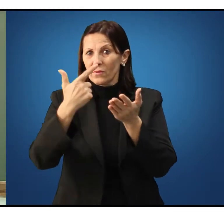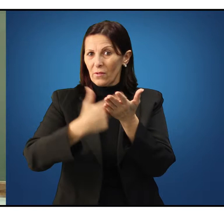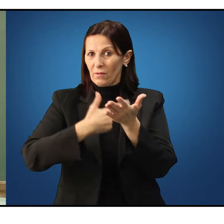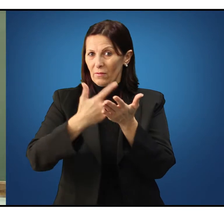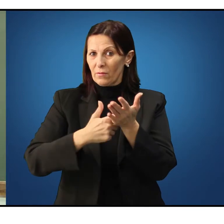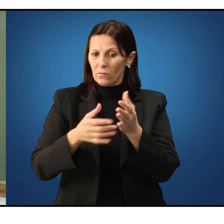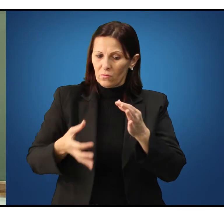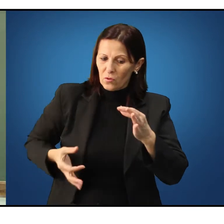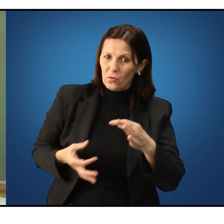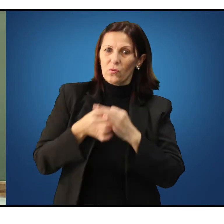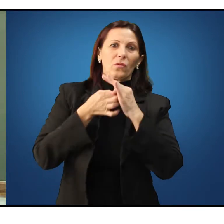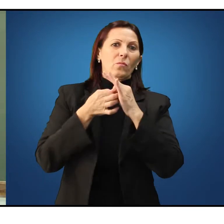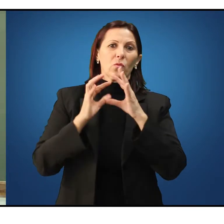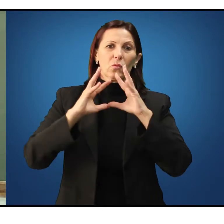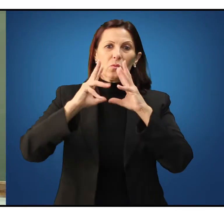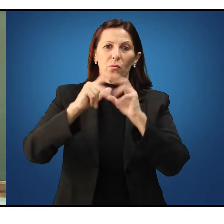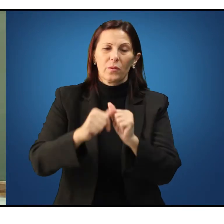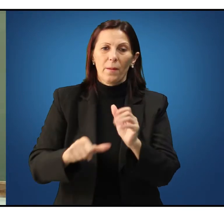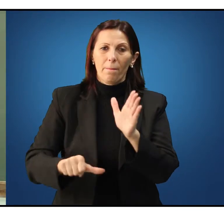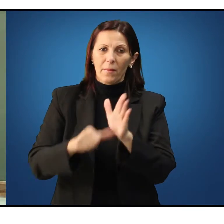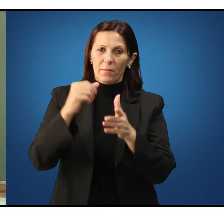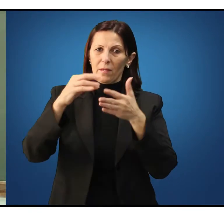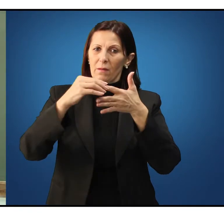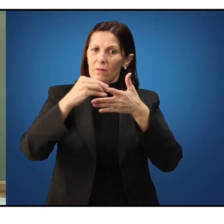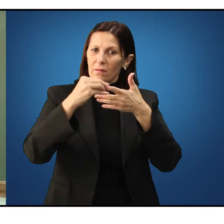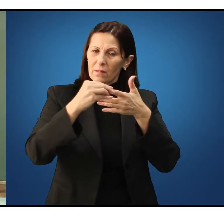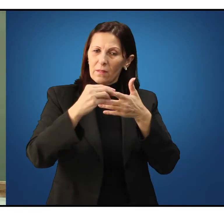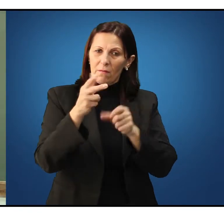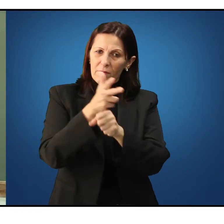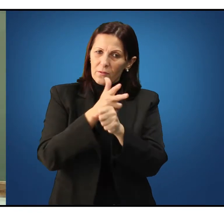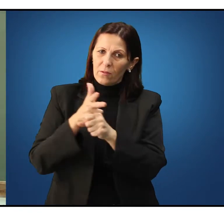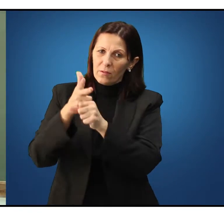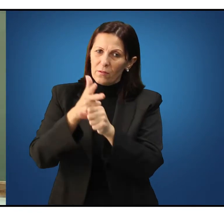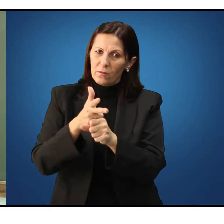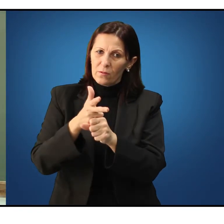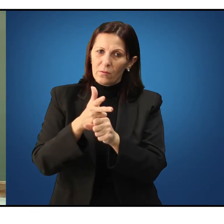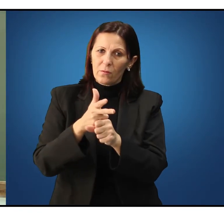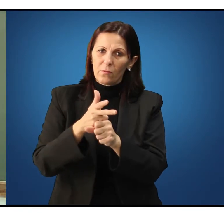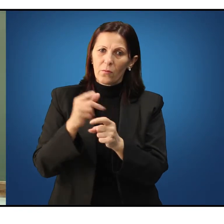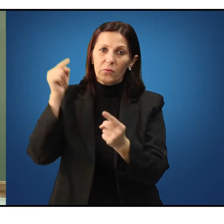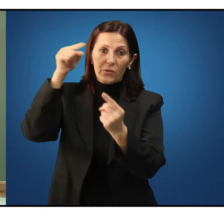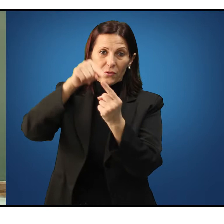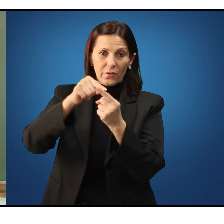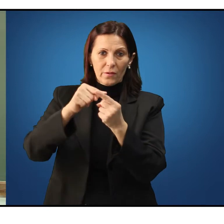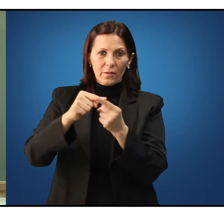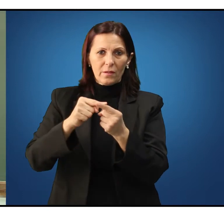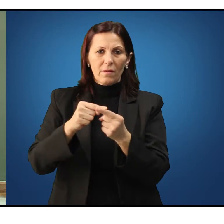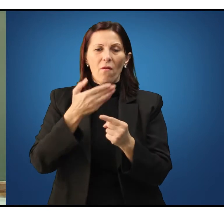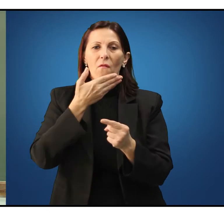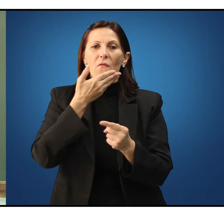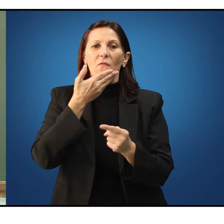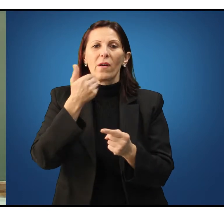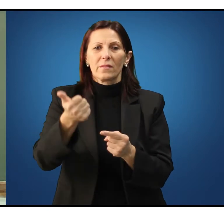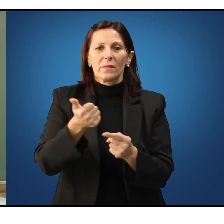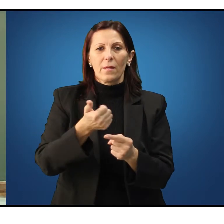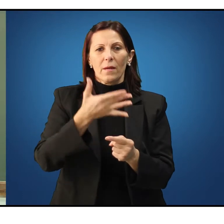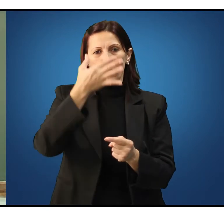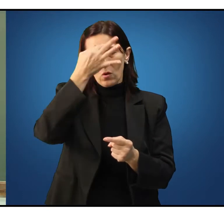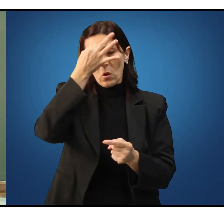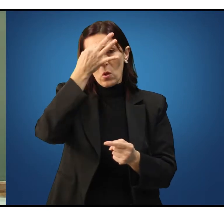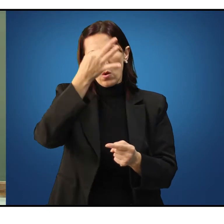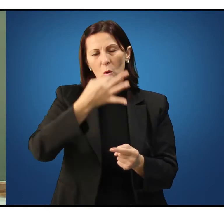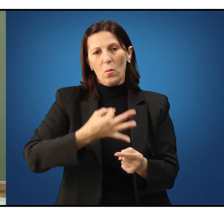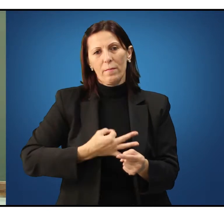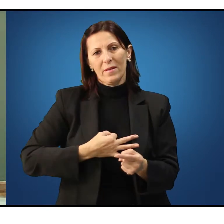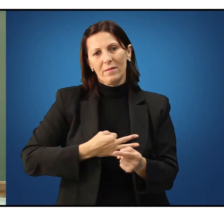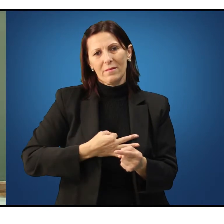juntamos isso tudo aqui na nossa primeira unidade nesta videoaula com o intuito de facilitar a compreensão e